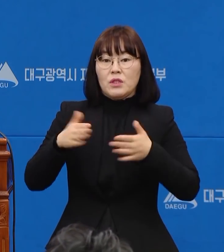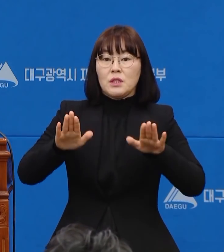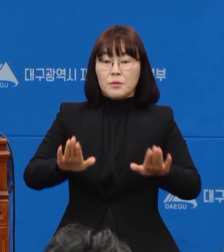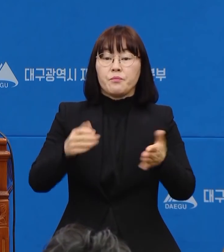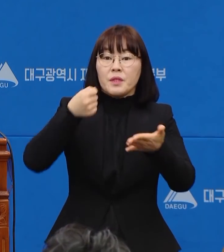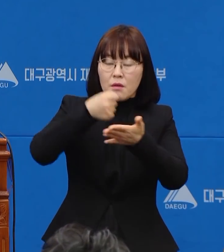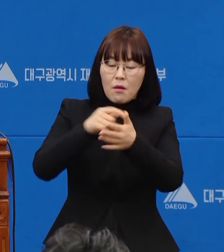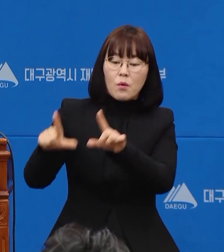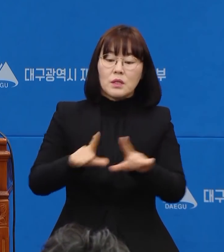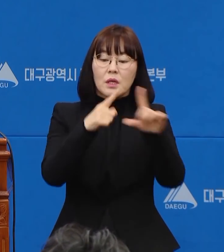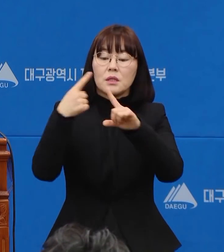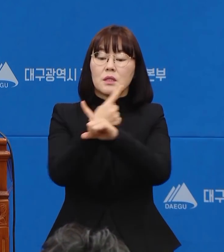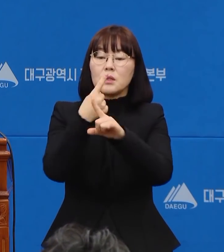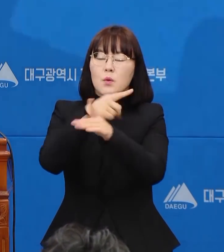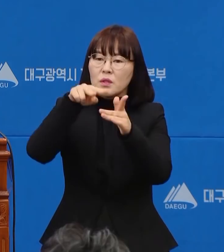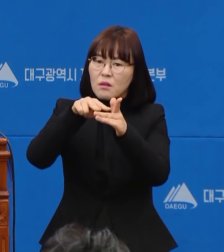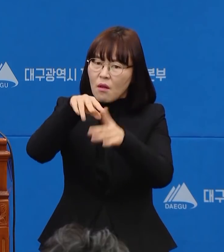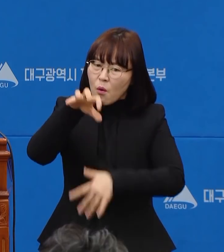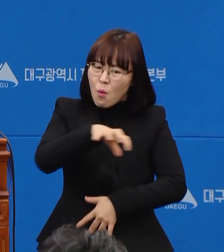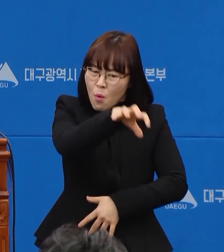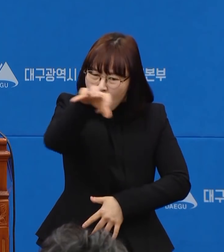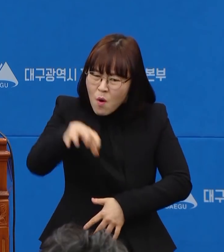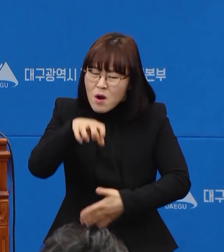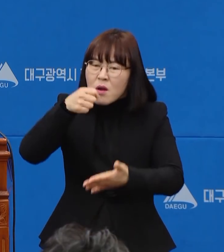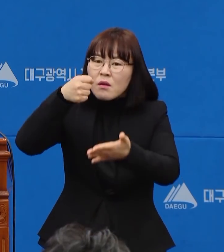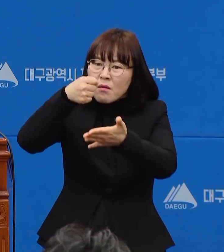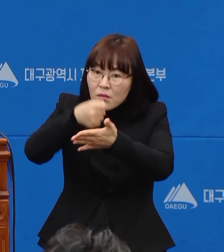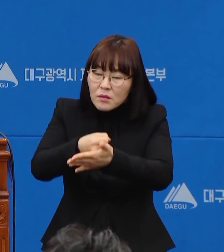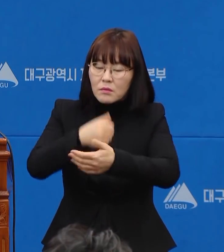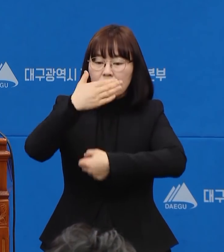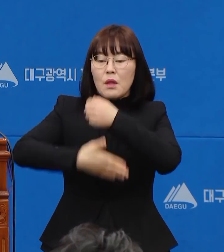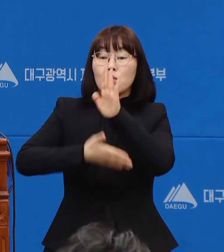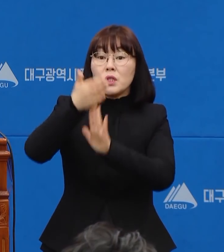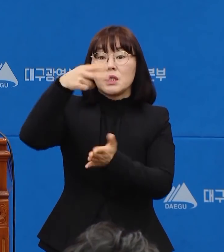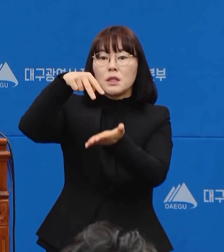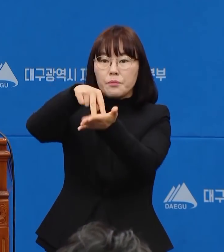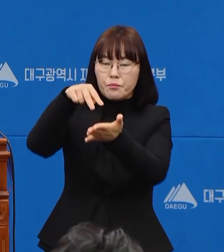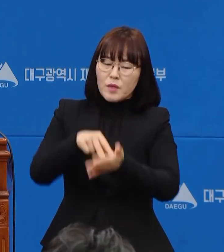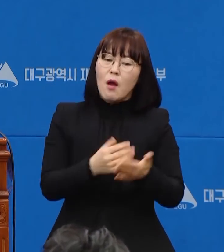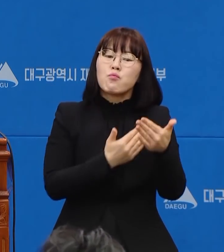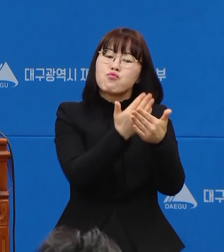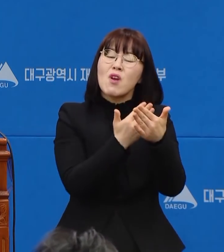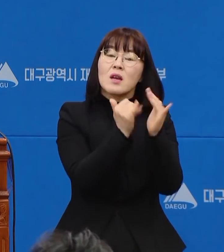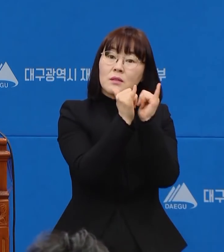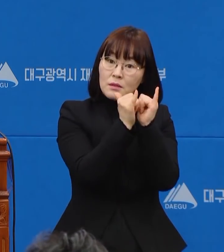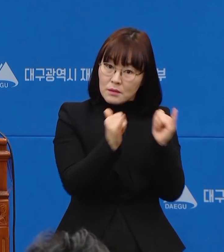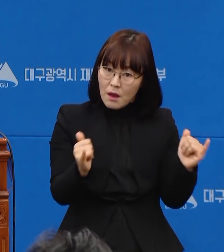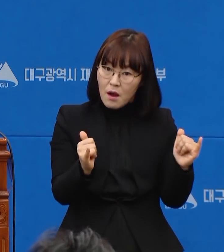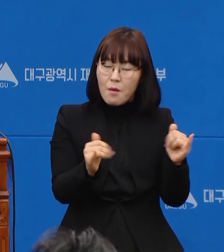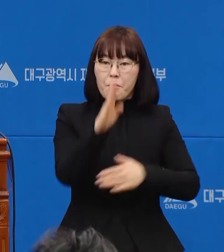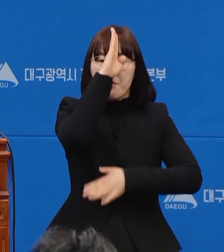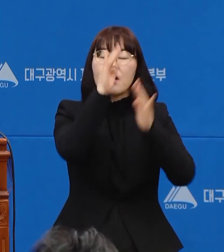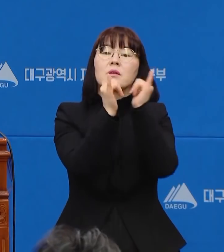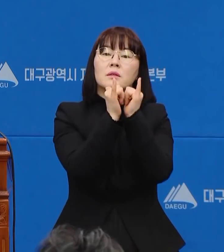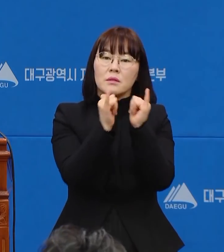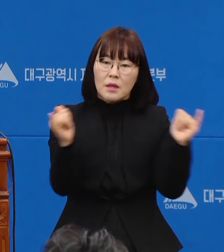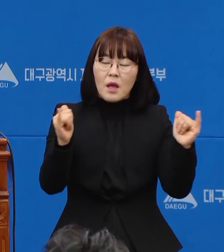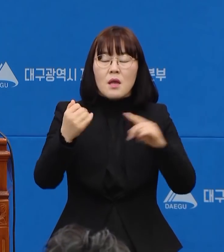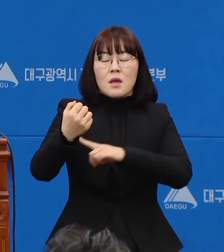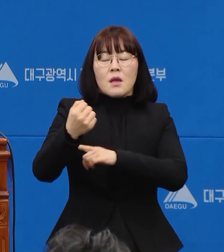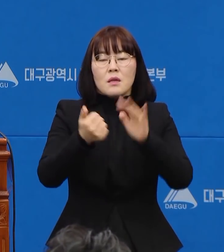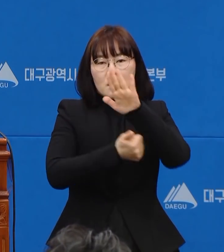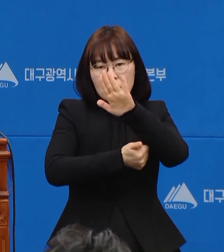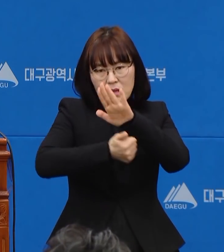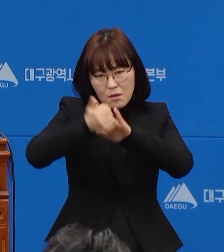생활치료센터 학중의 애태우는 대구시와 불안해하시는 시민들과 환자들에게 큰